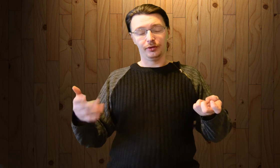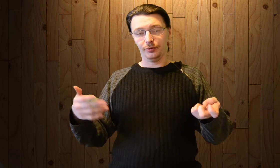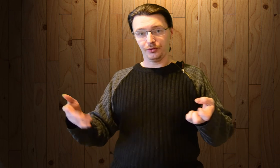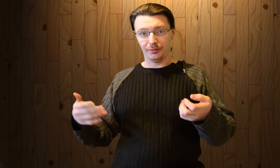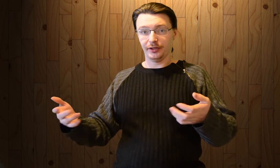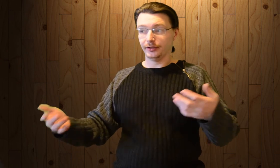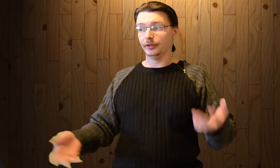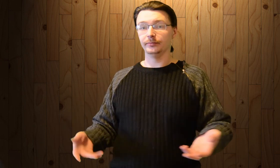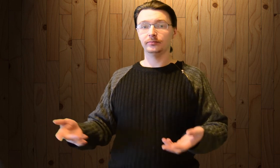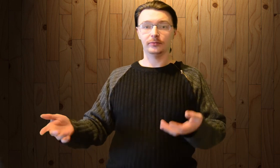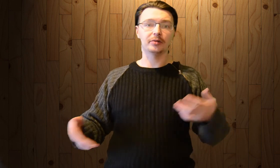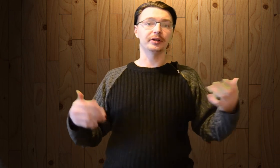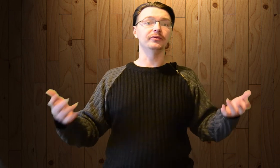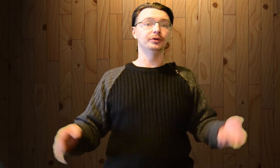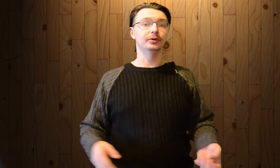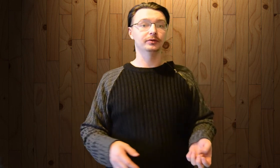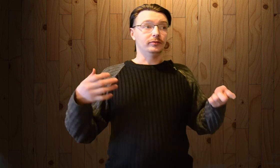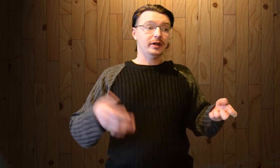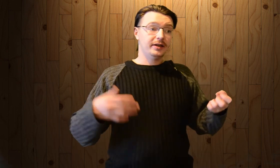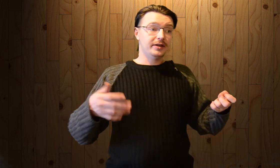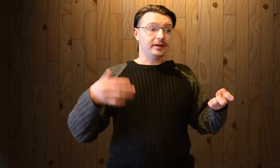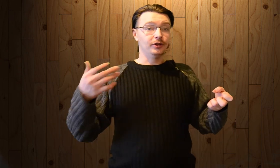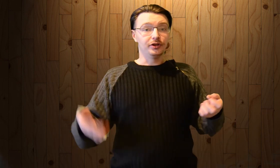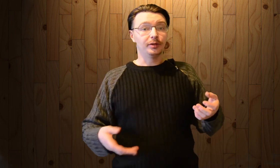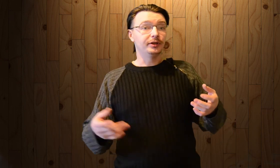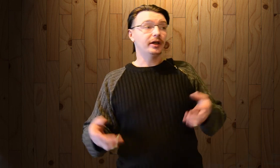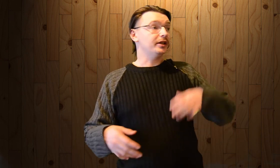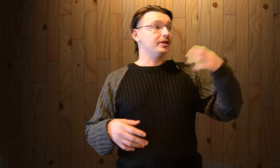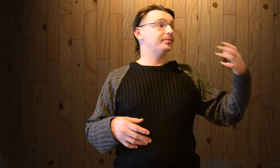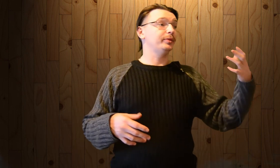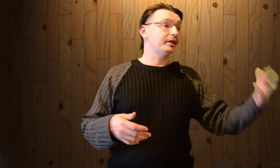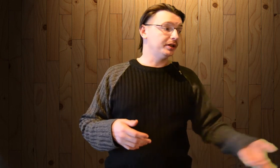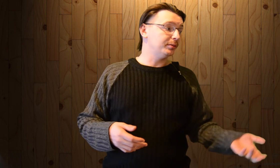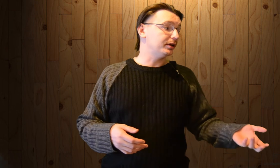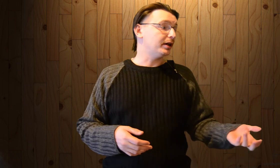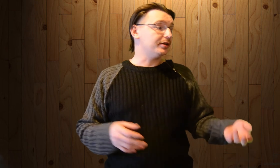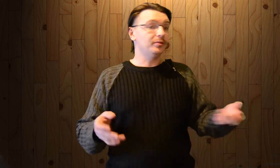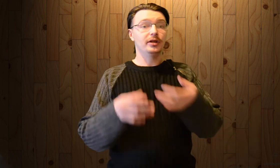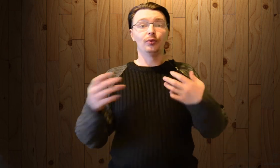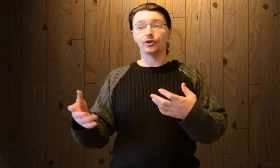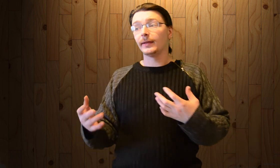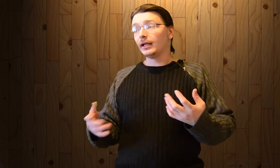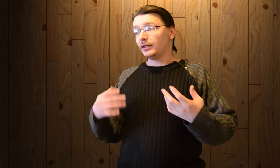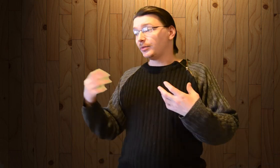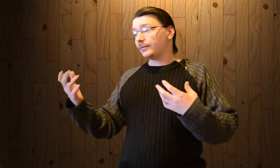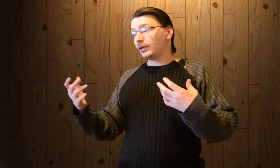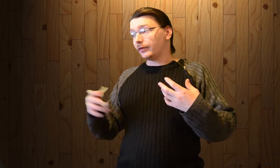находятся у меня на канале. В моем видео. Да, есть отличные комментарии, есть плохие комментарии. Где меня учат, говорят,